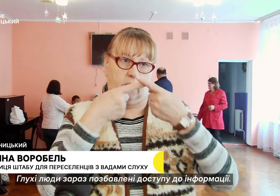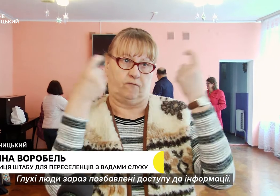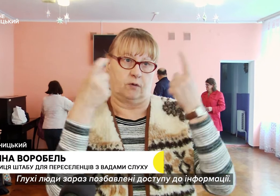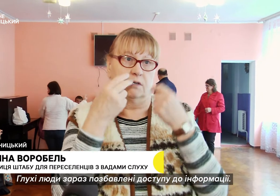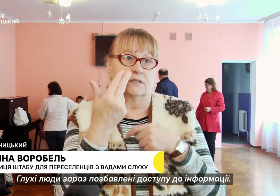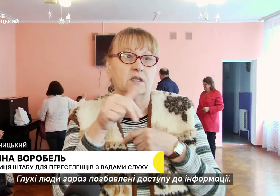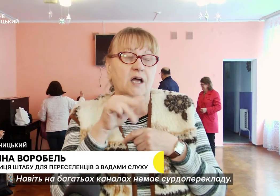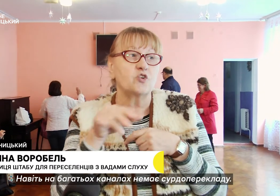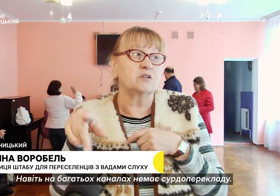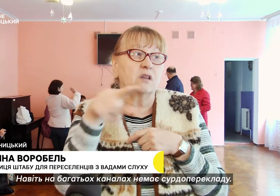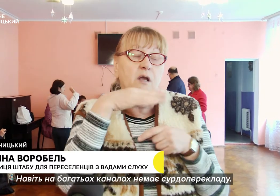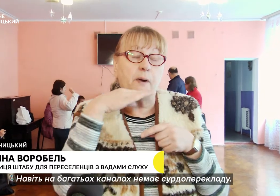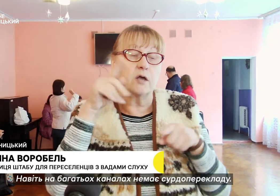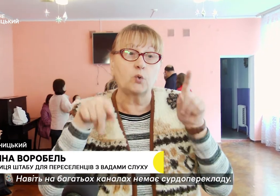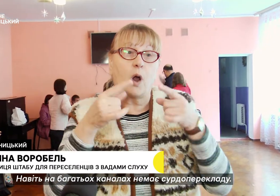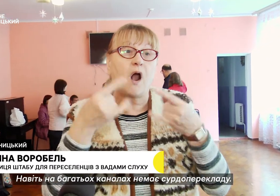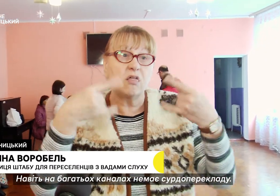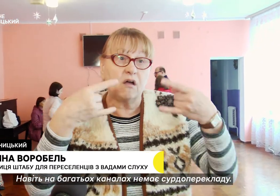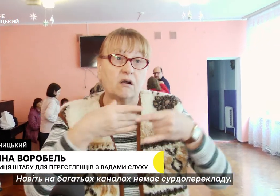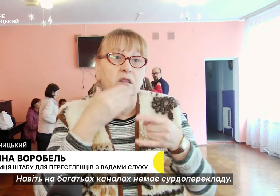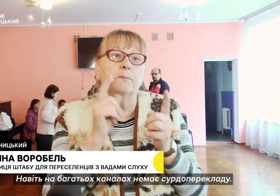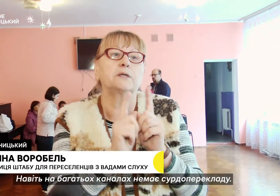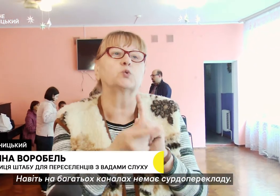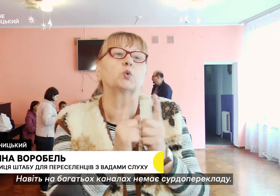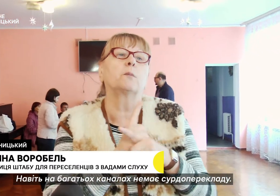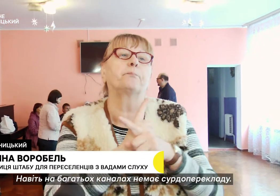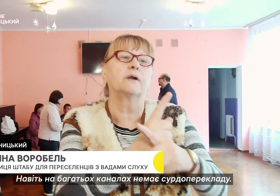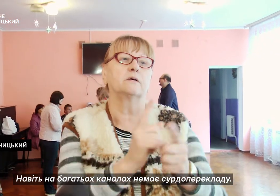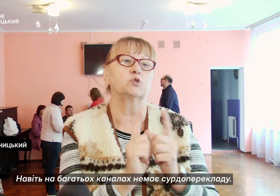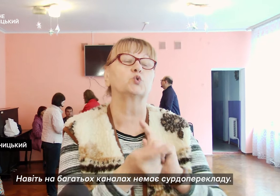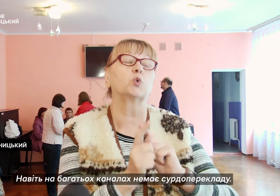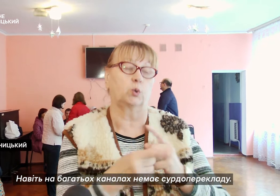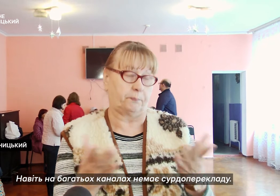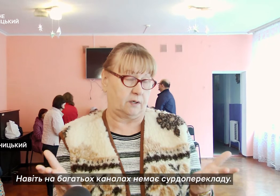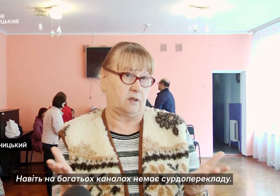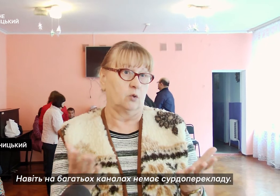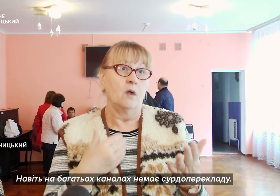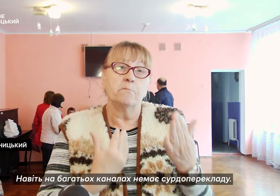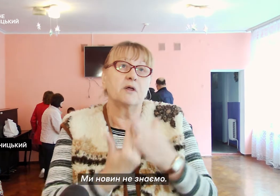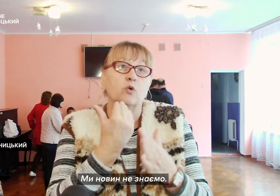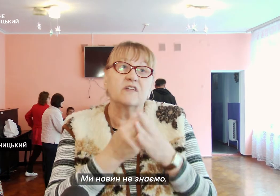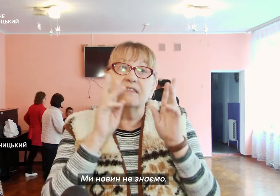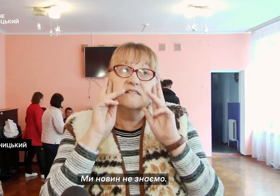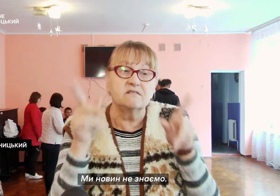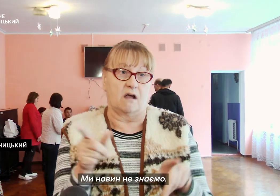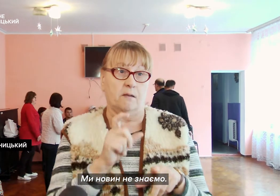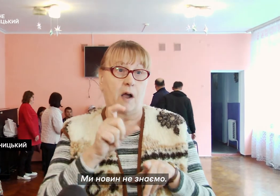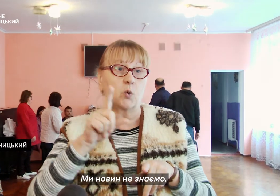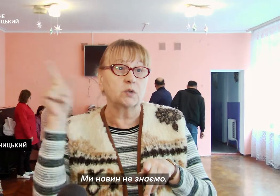інформації, навіть на багатьох каналів немає суродопереклад. Ми новини не знаємо, а люди